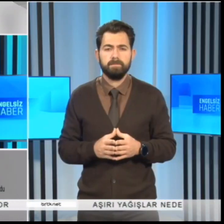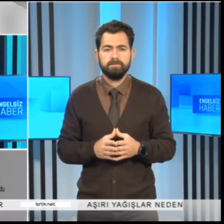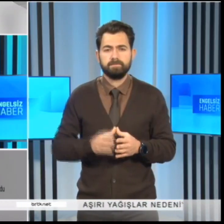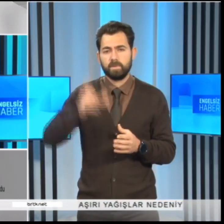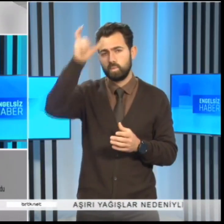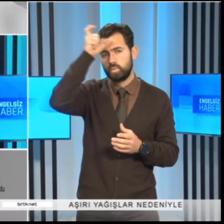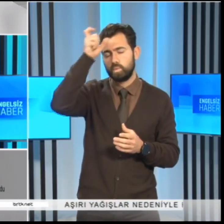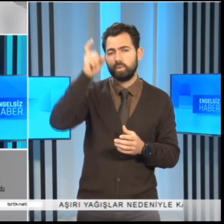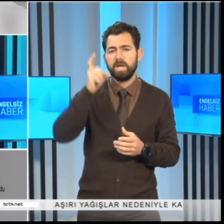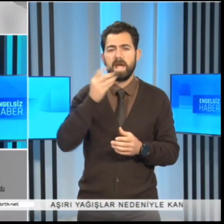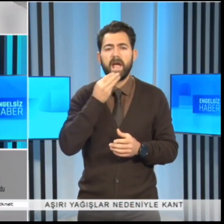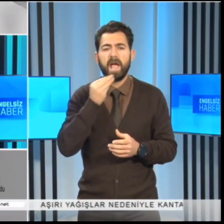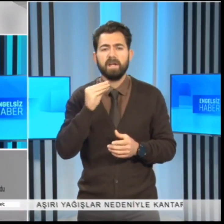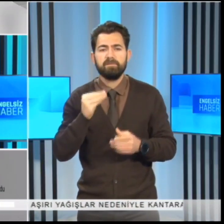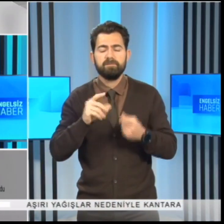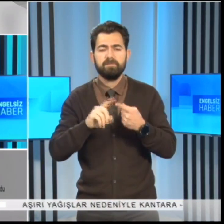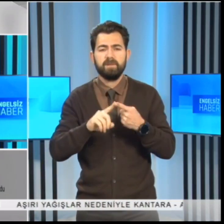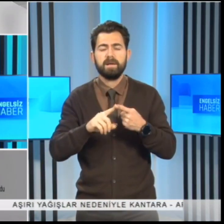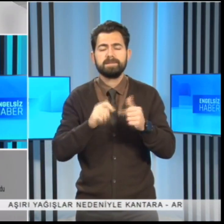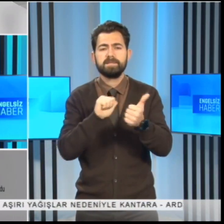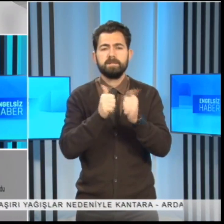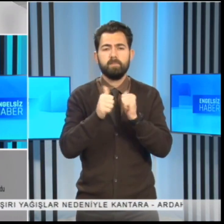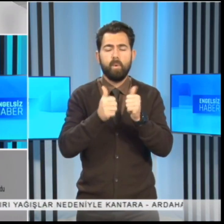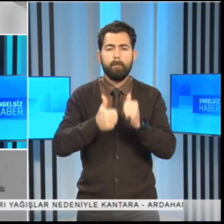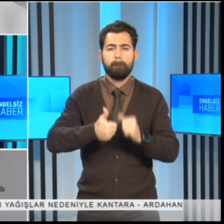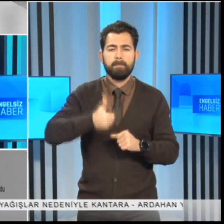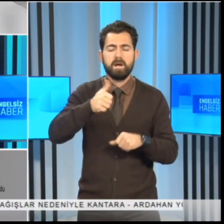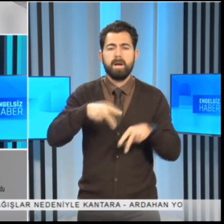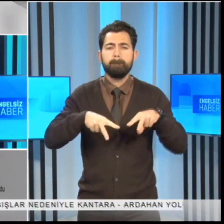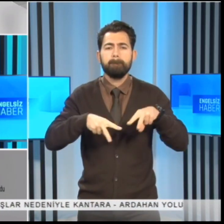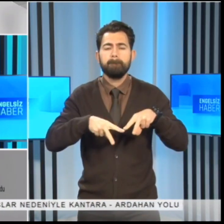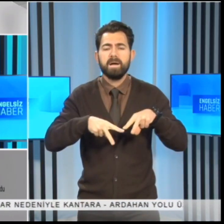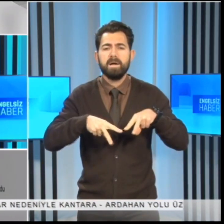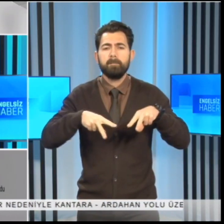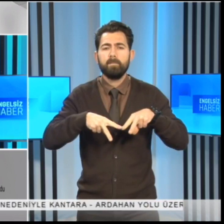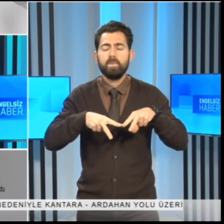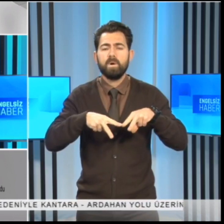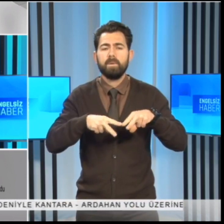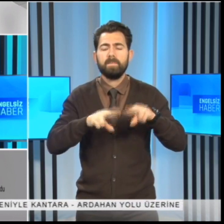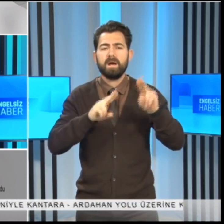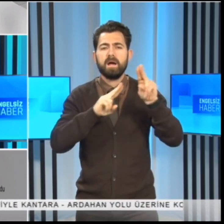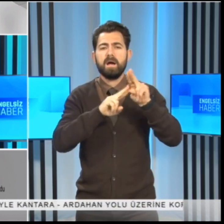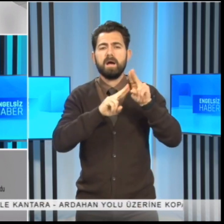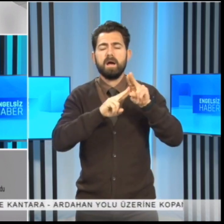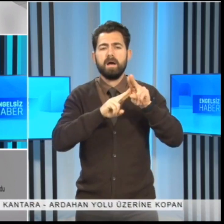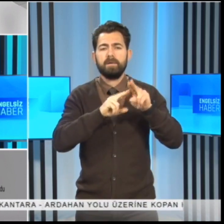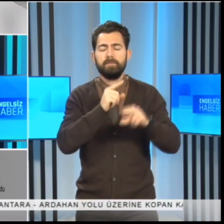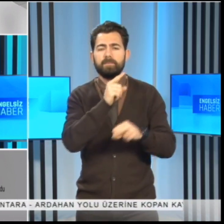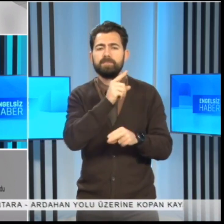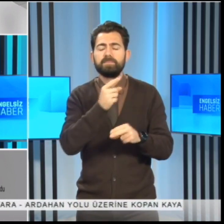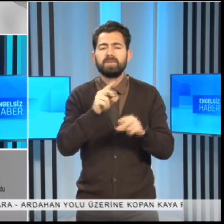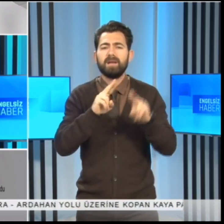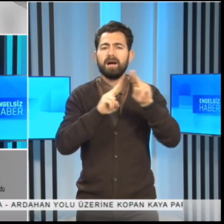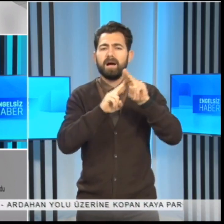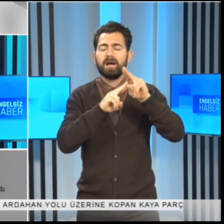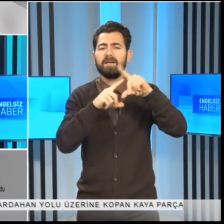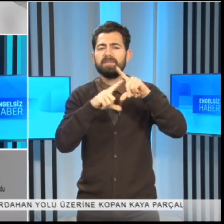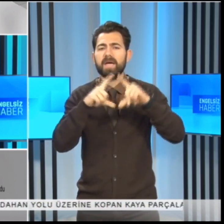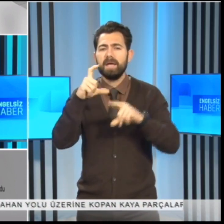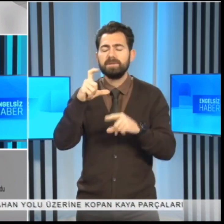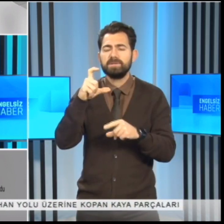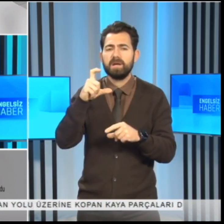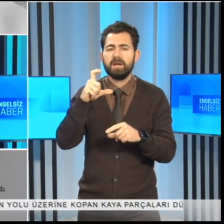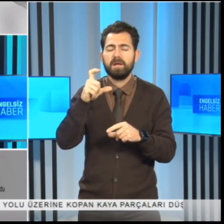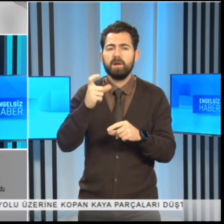Türkiye Gençlik ve Spor Bakanı Mehmet Muharrem Kasapoğlu, Kuzey Kıbrıs